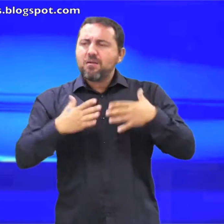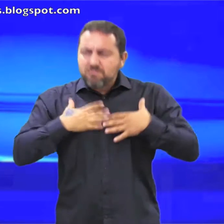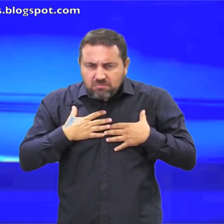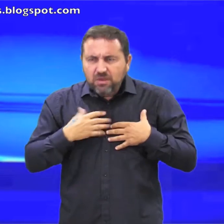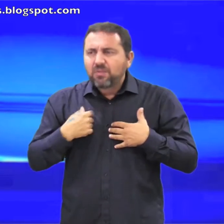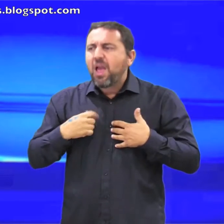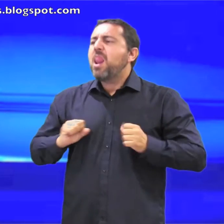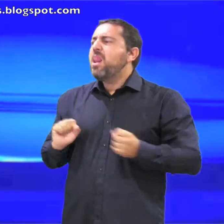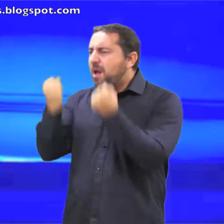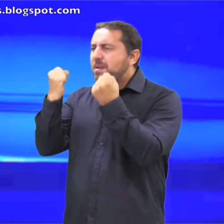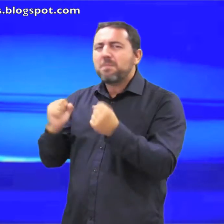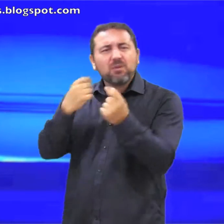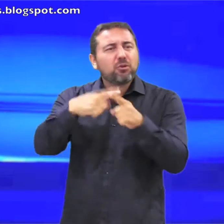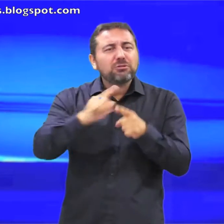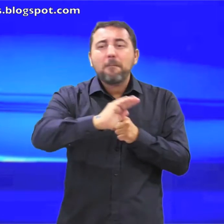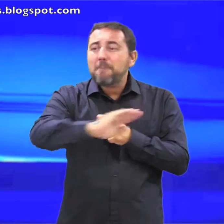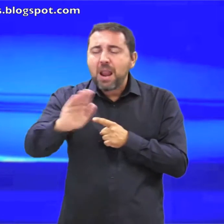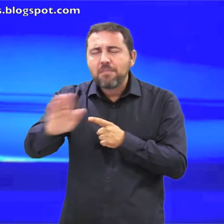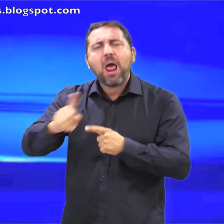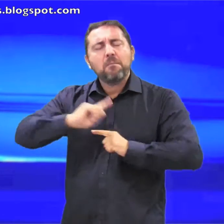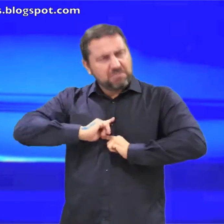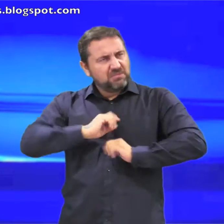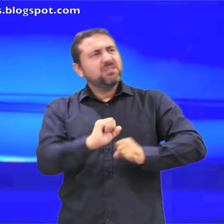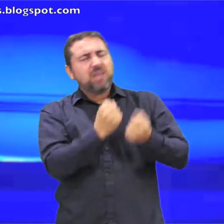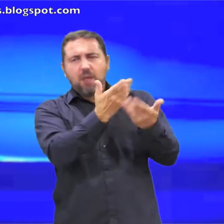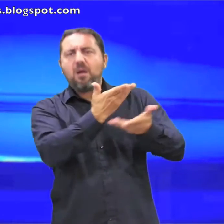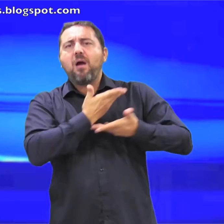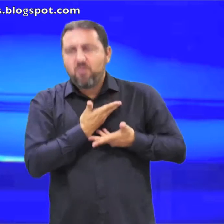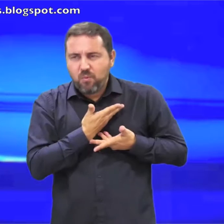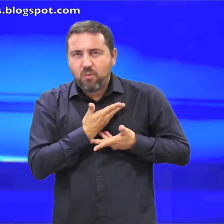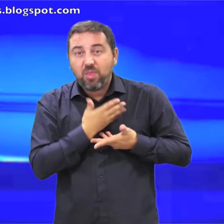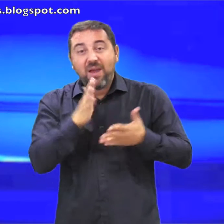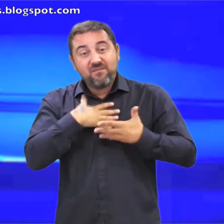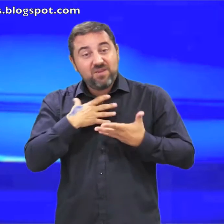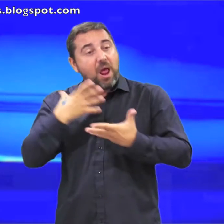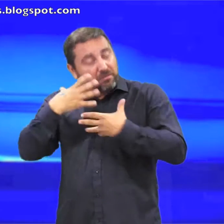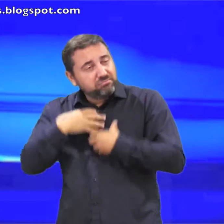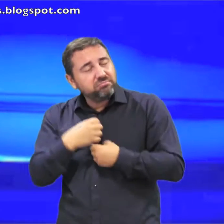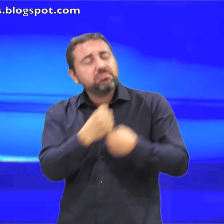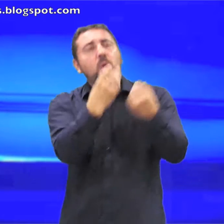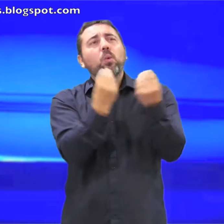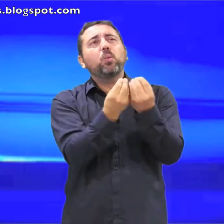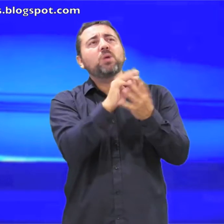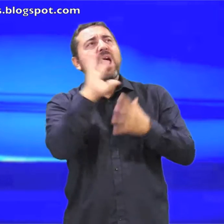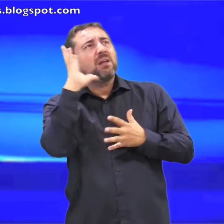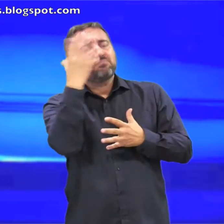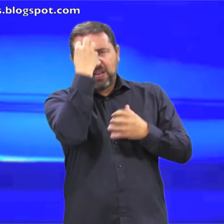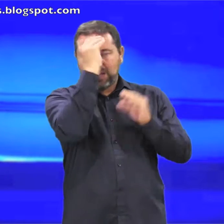El Señor me librará de toda obra mala y me salvará llevándome a su reino